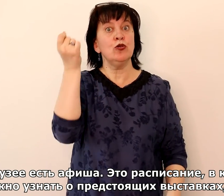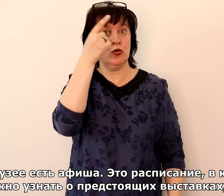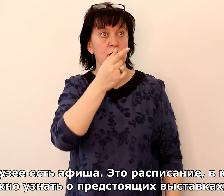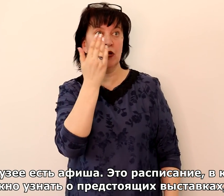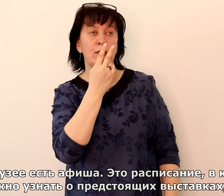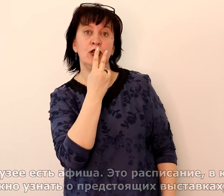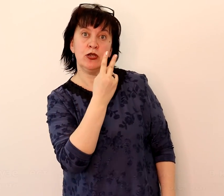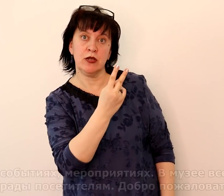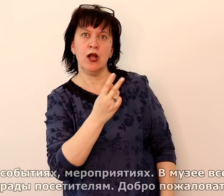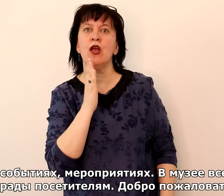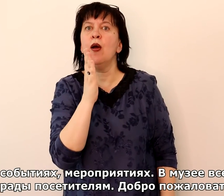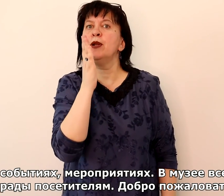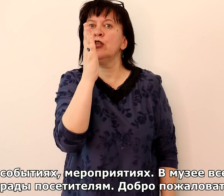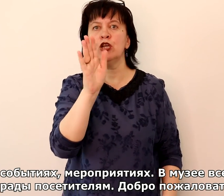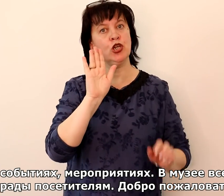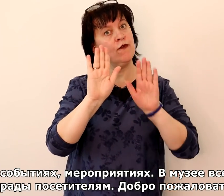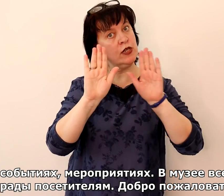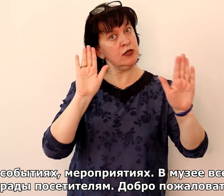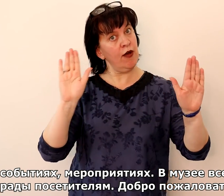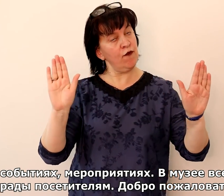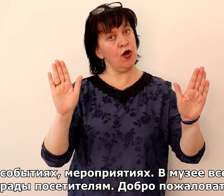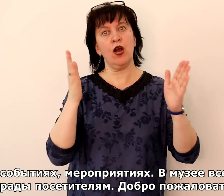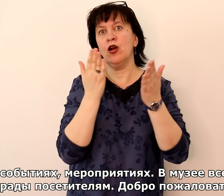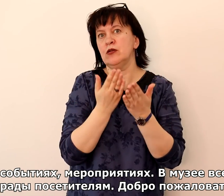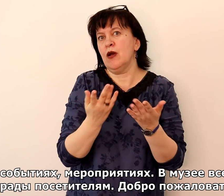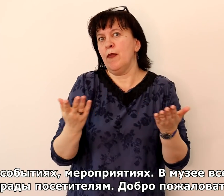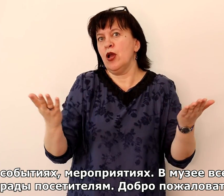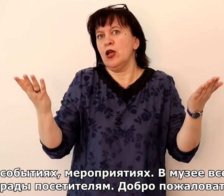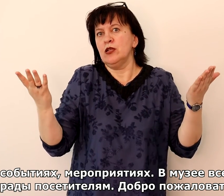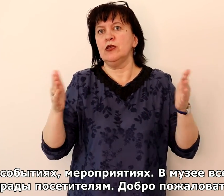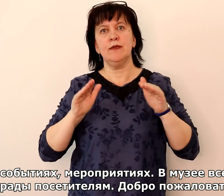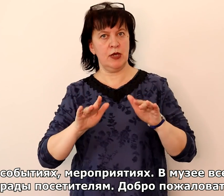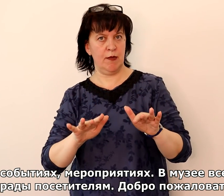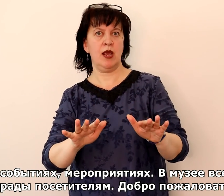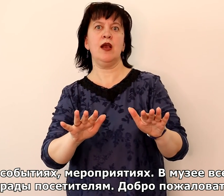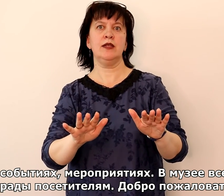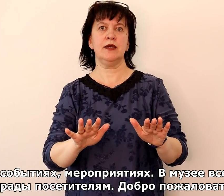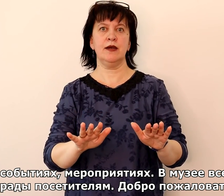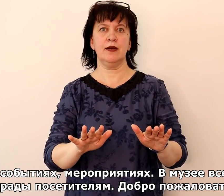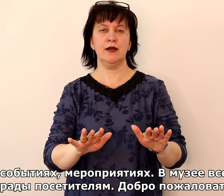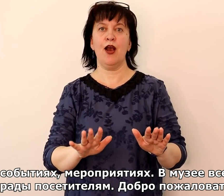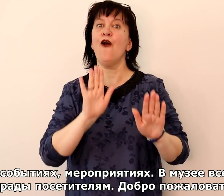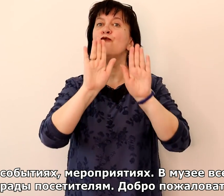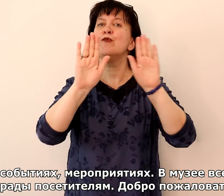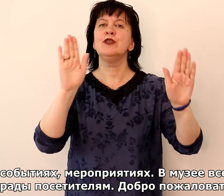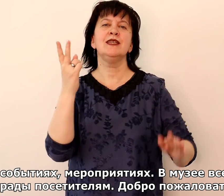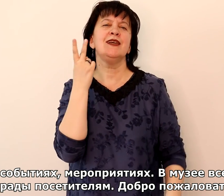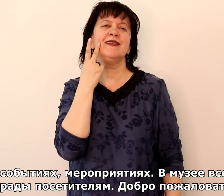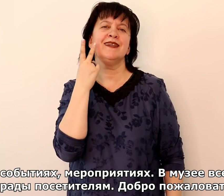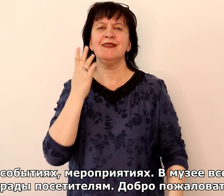выставках, событиях, мероприятиях. В музее всегда рады посетителям. Добро